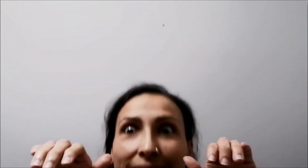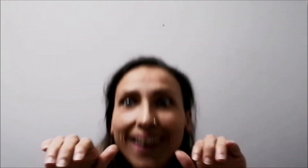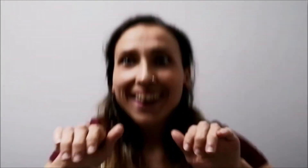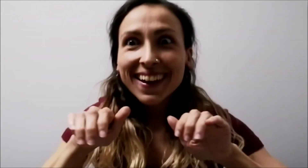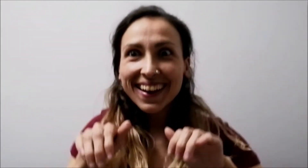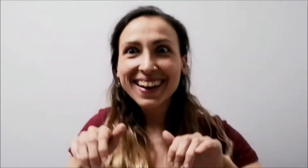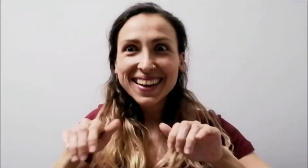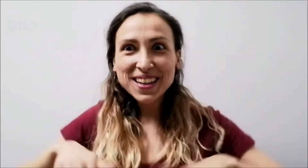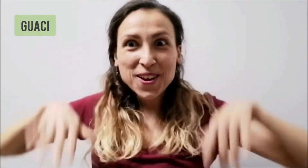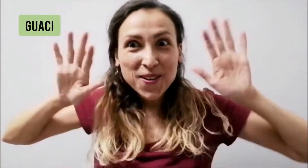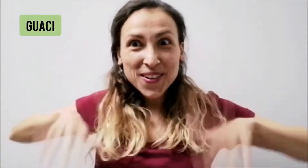Guasi.